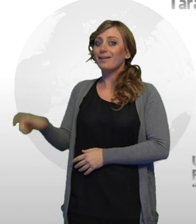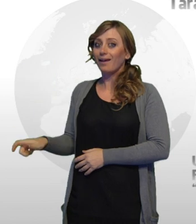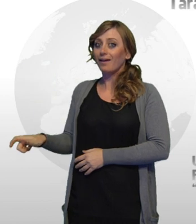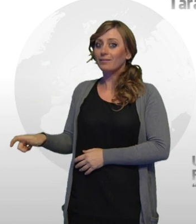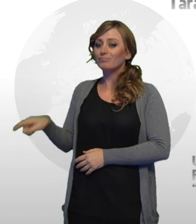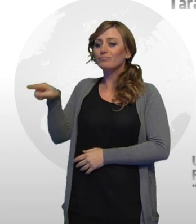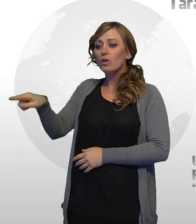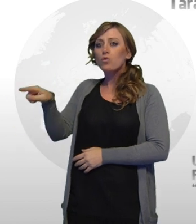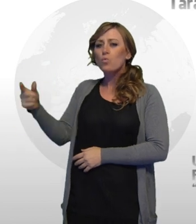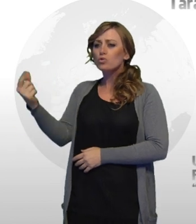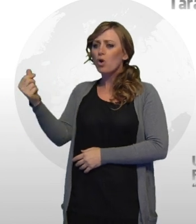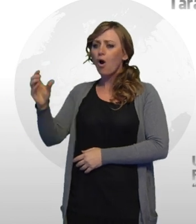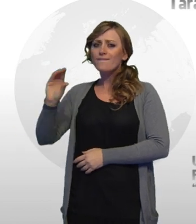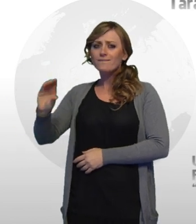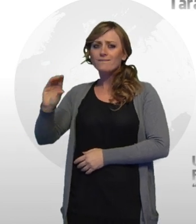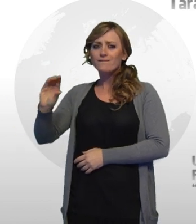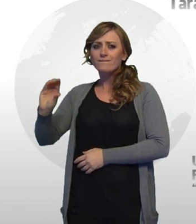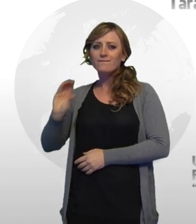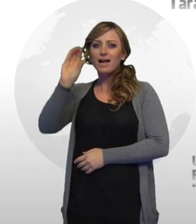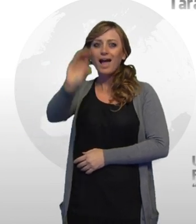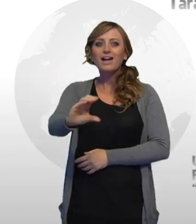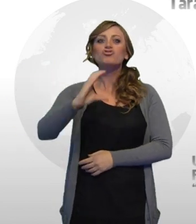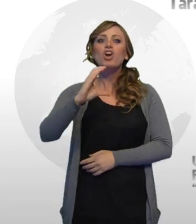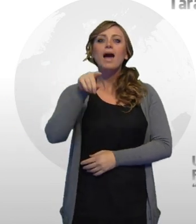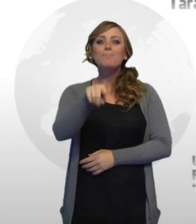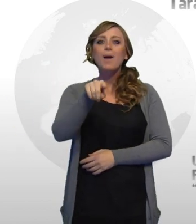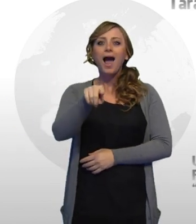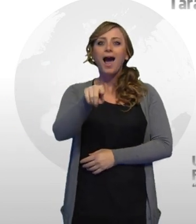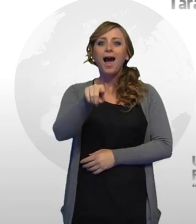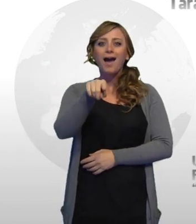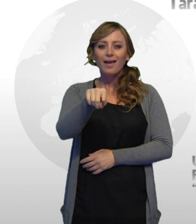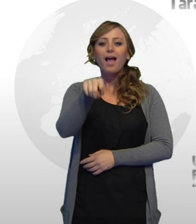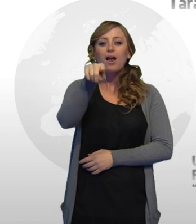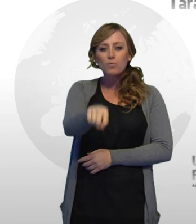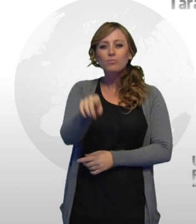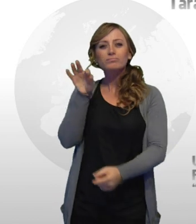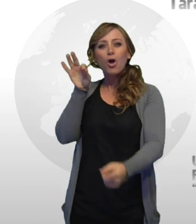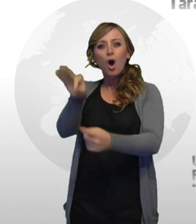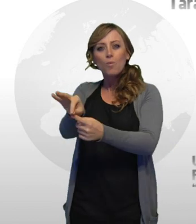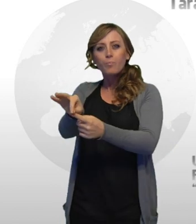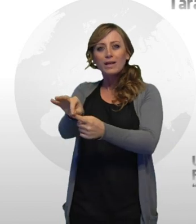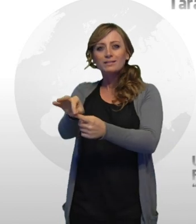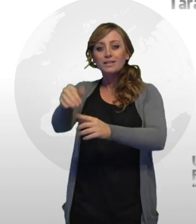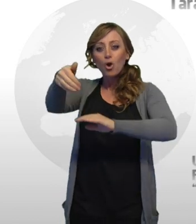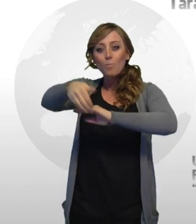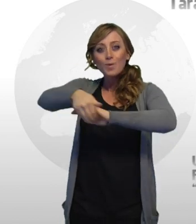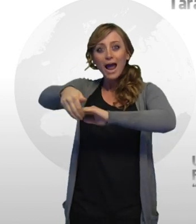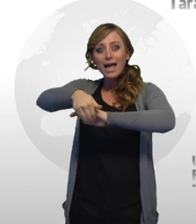a Cellammare affinché questi le utilizzasse per fini usurari, con conseguenti profitti per entrambi.